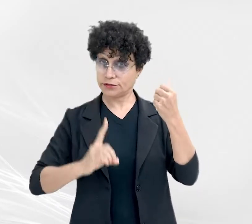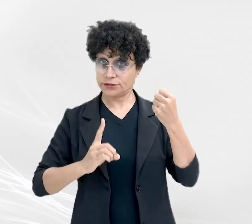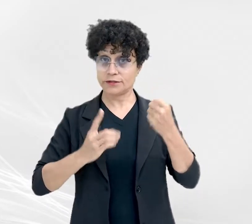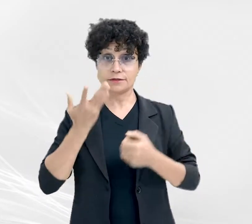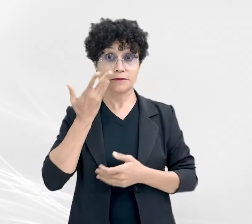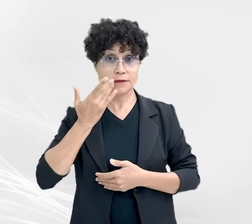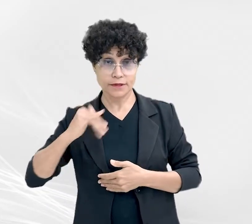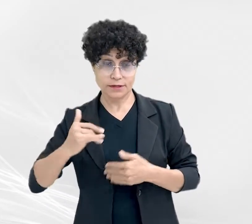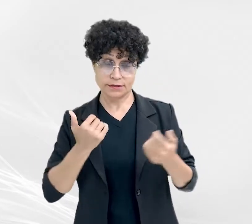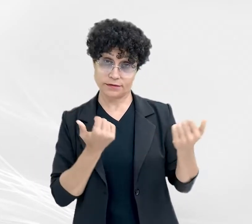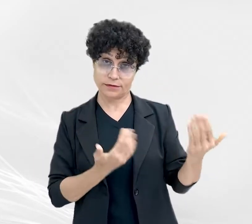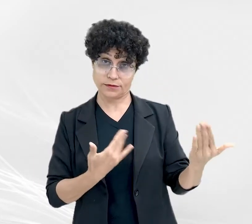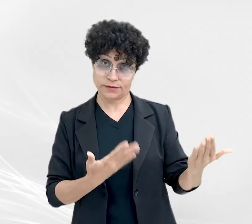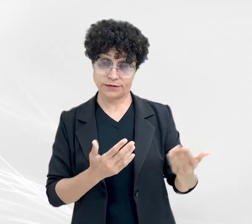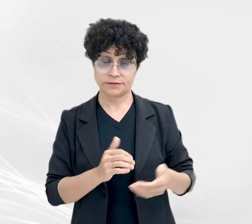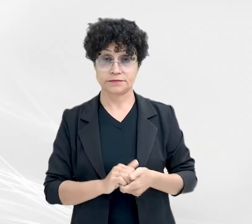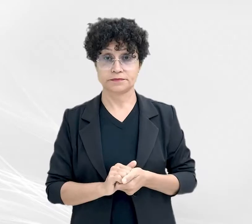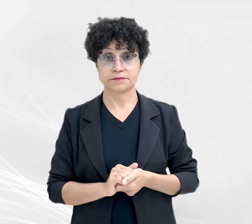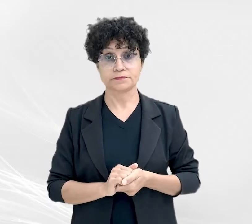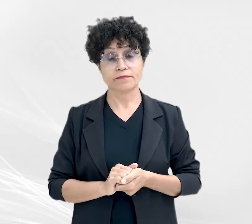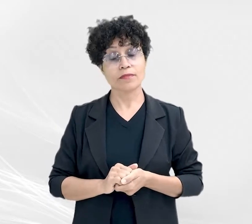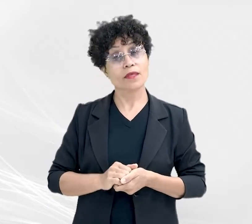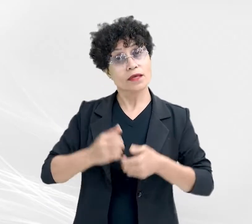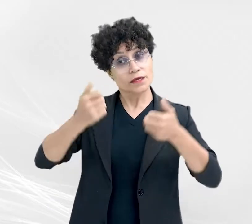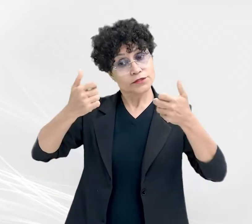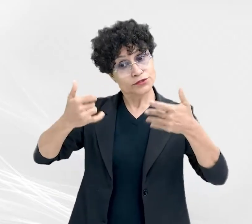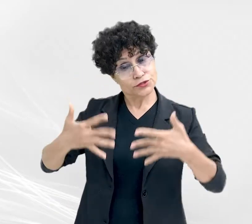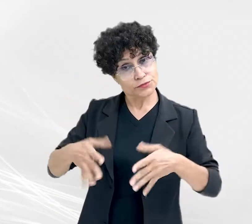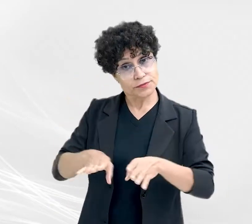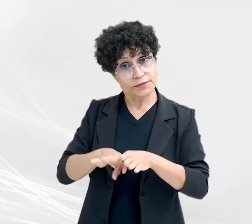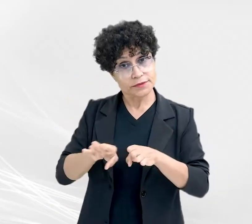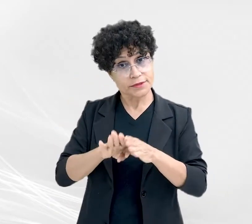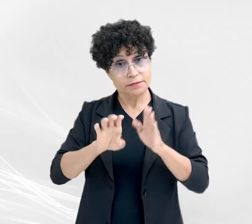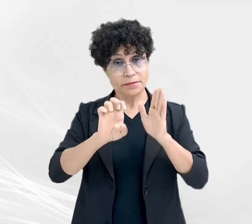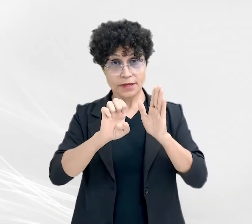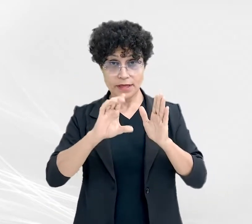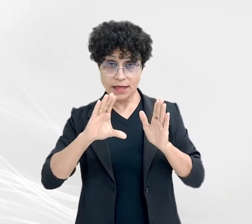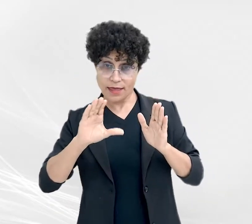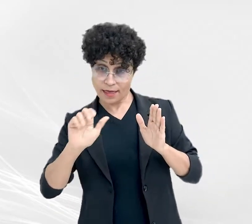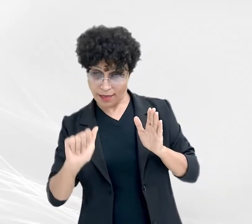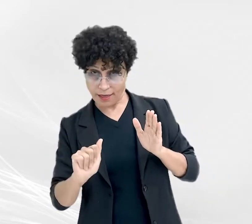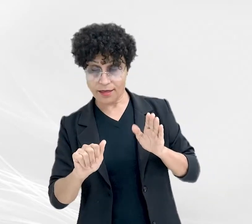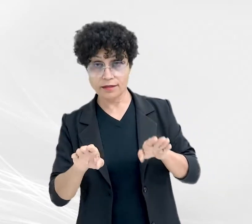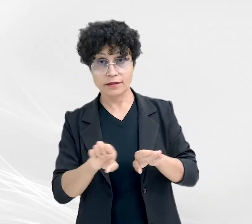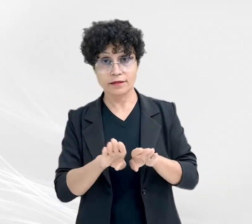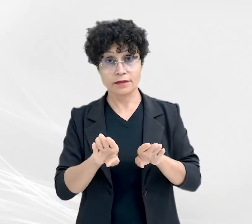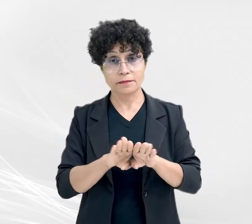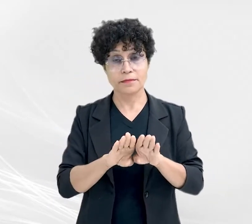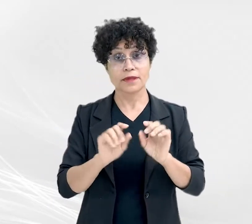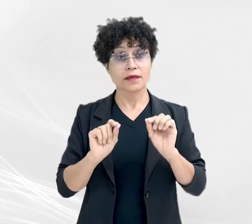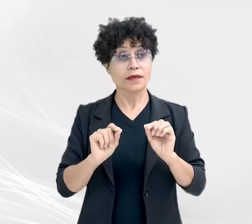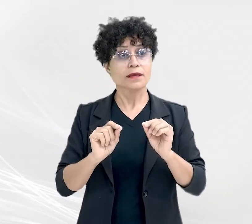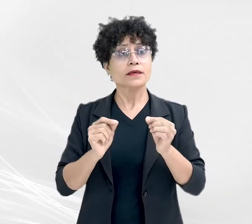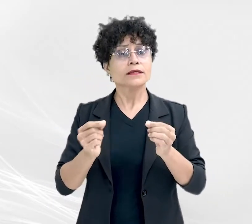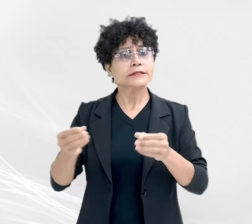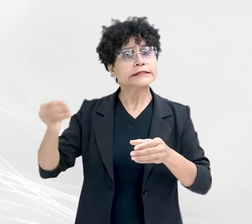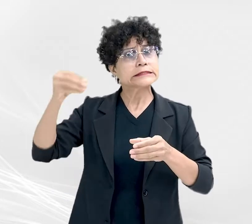criança e do adolescente. Prado explica que o Estatuto da Criança e do Adolescente, ECA, atribui aos